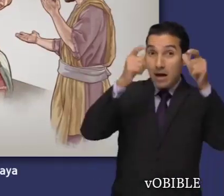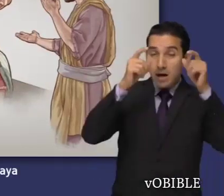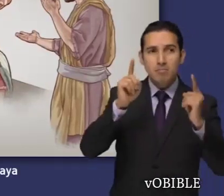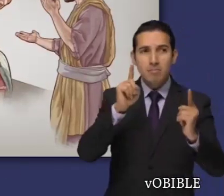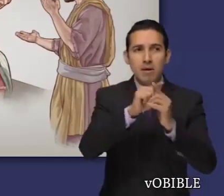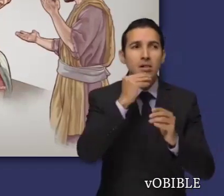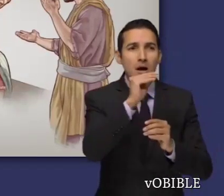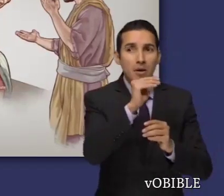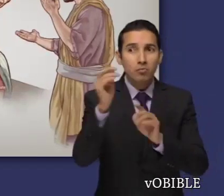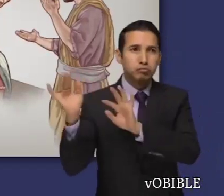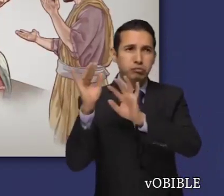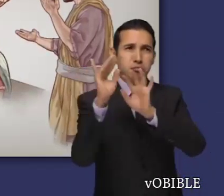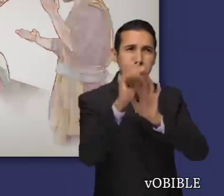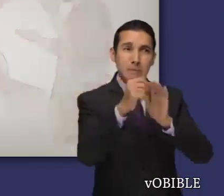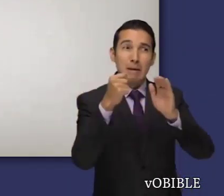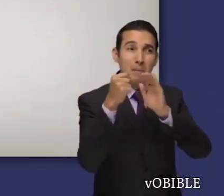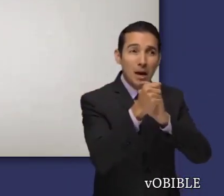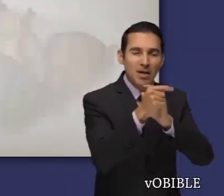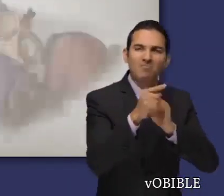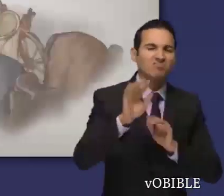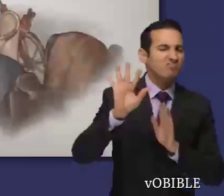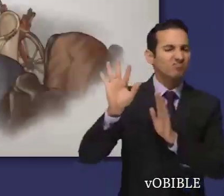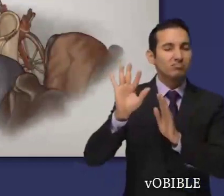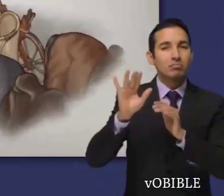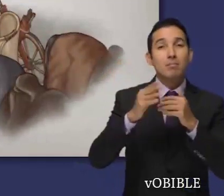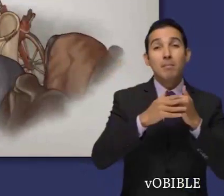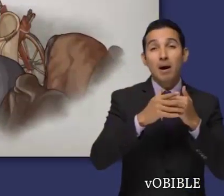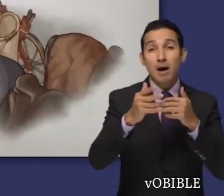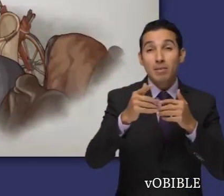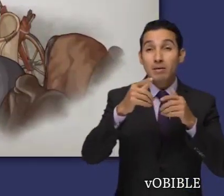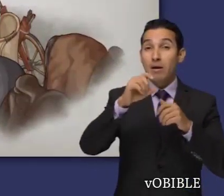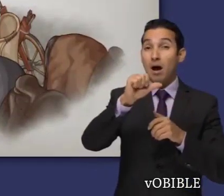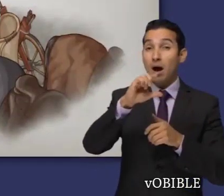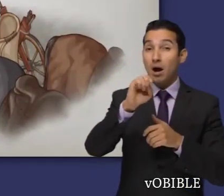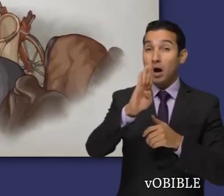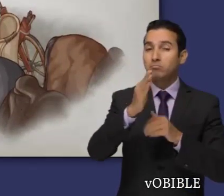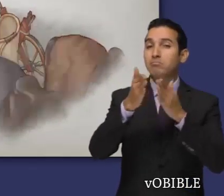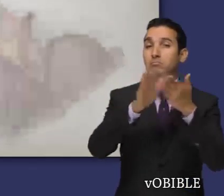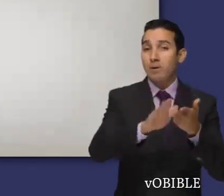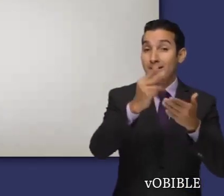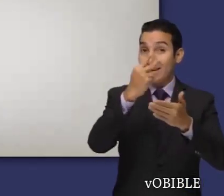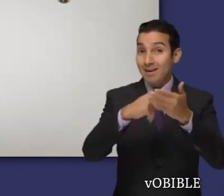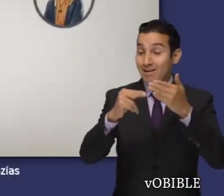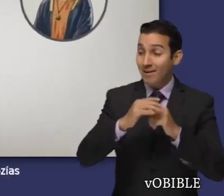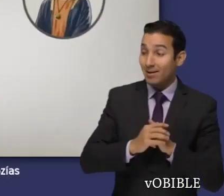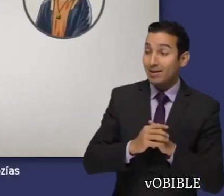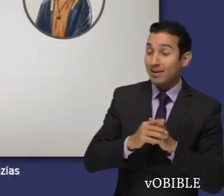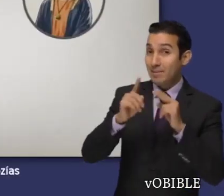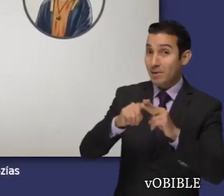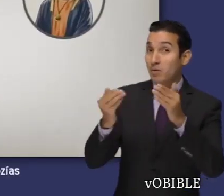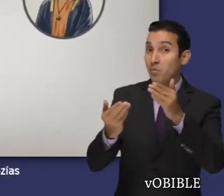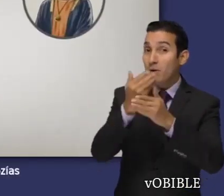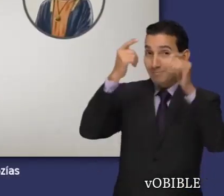derrotará, pero el rey no le hace caso. Al final, Acab muere en la batalla, y su hijo, Ocosías,